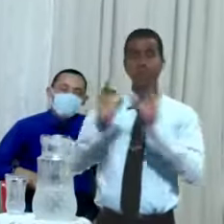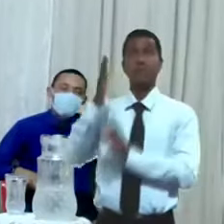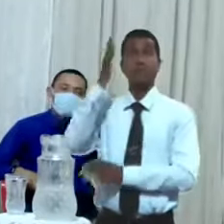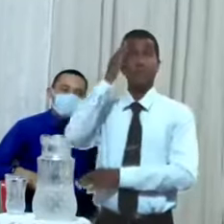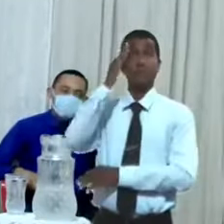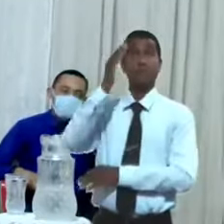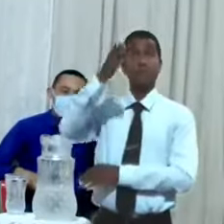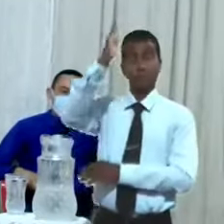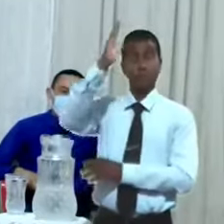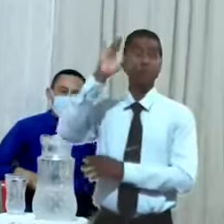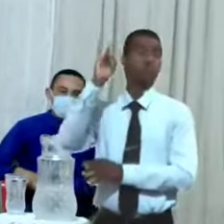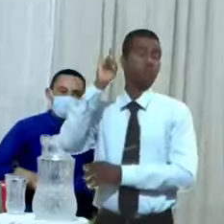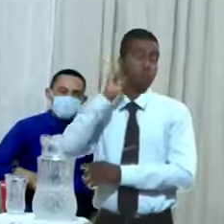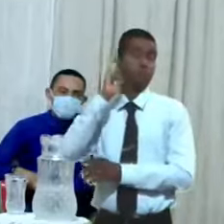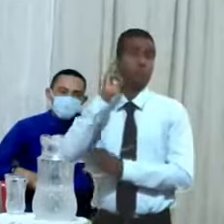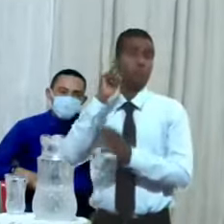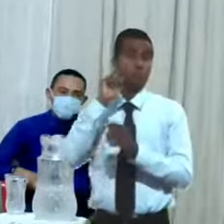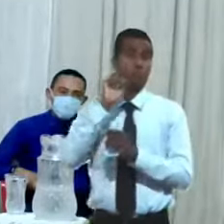Gloria a Dios.